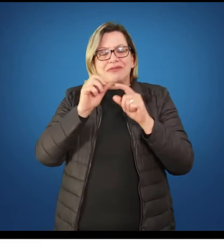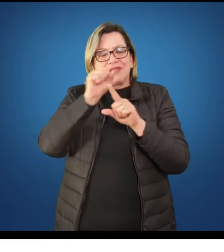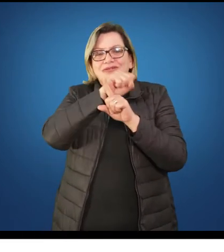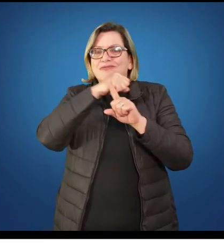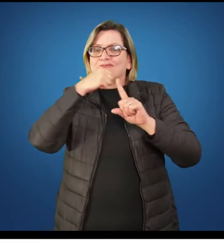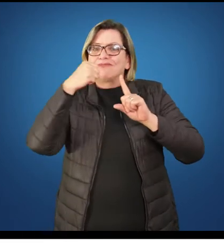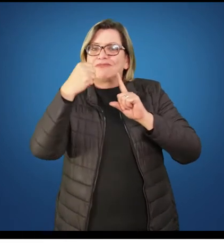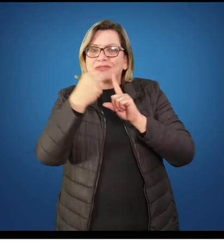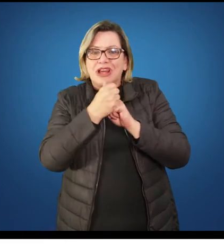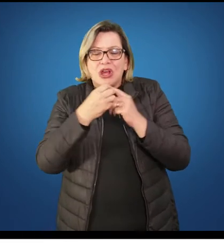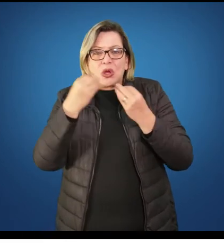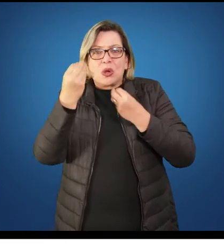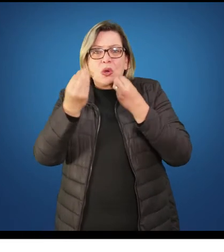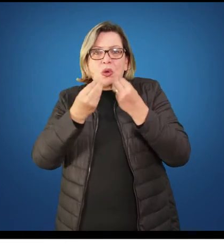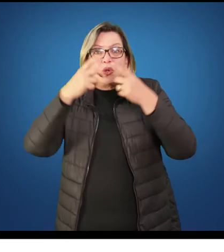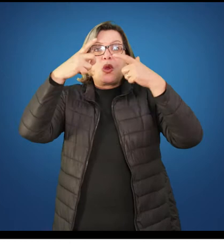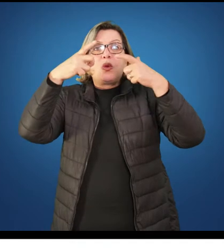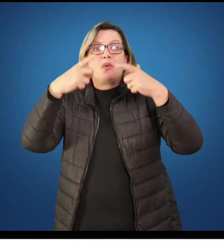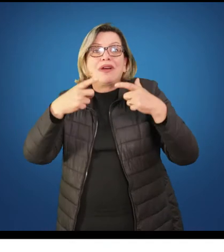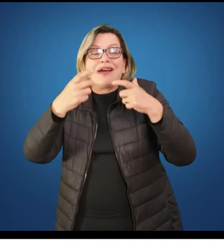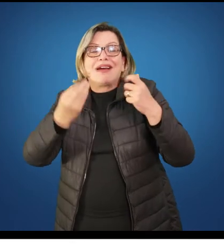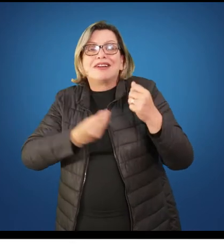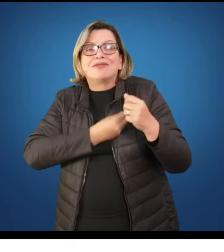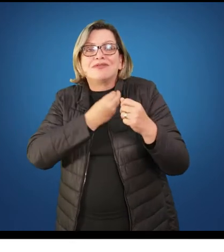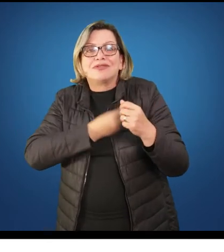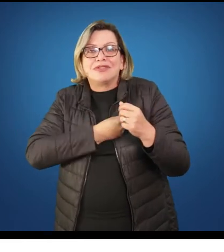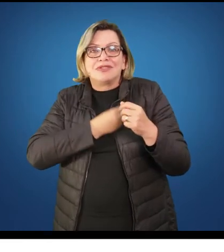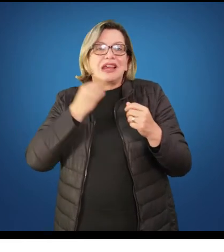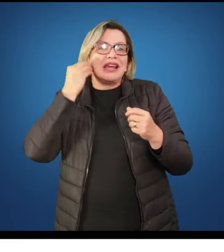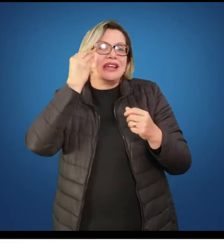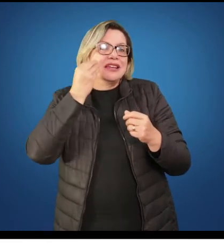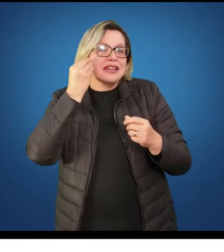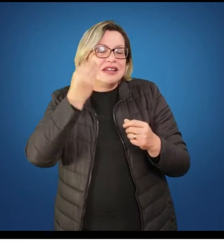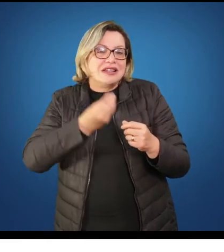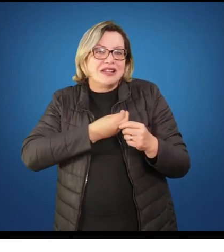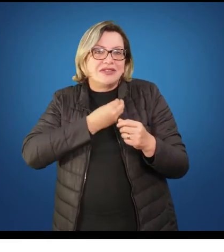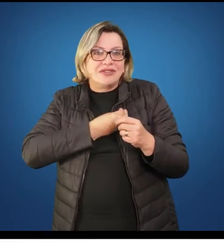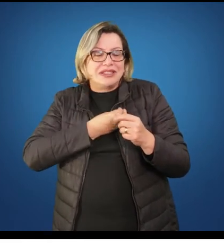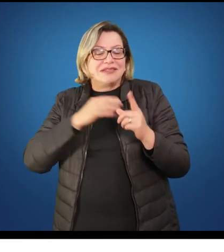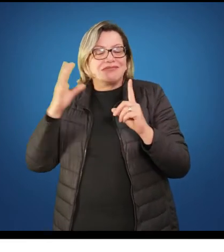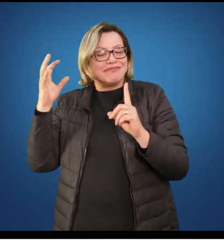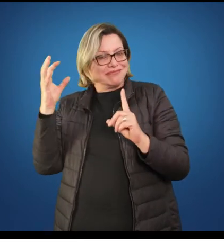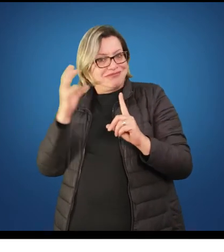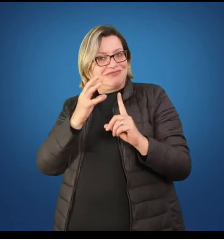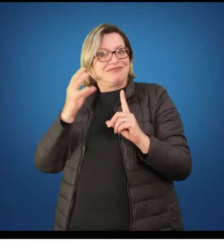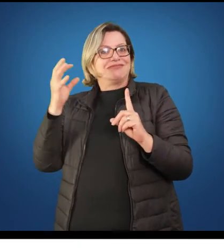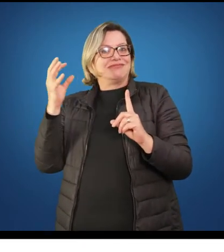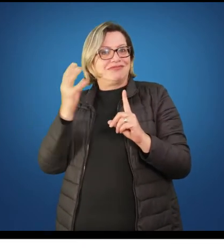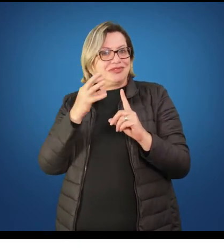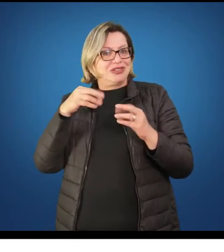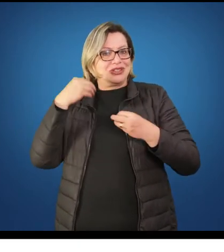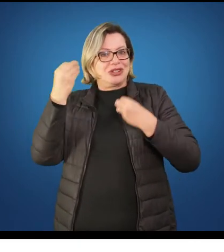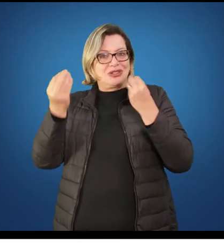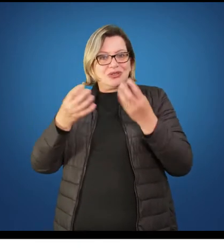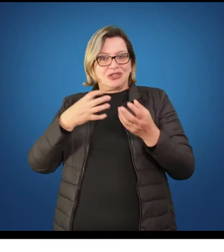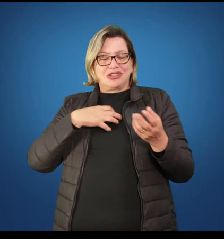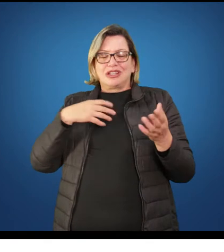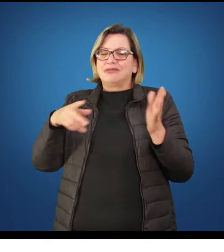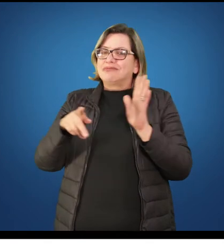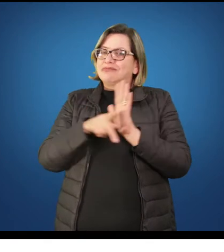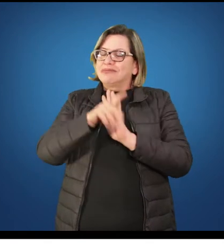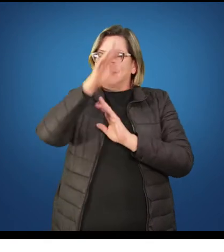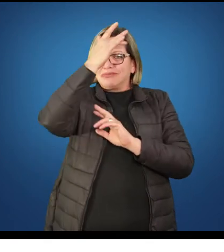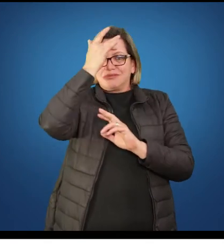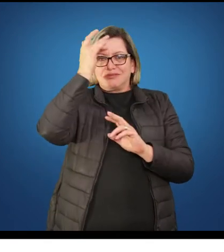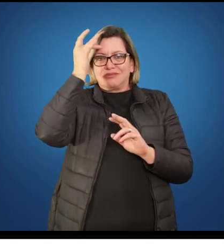pelas mediações que teremos acesso. Costumamos dizer ainda que os fatores biológicos é como se fosse assim, a gente nasce com uma jarra